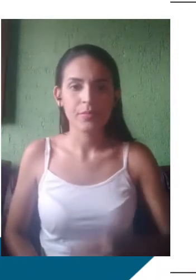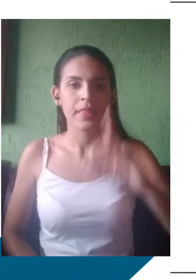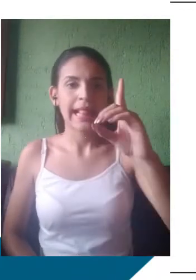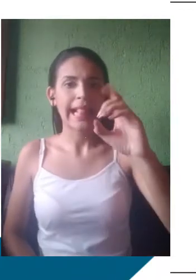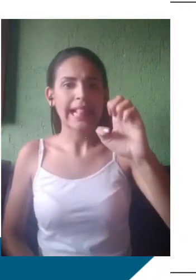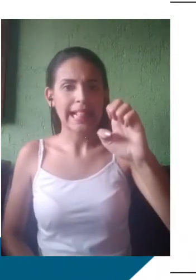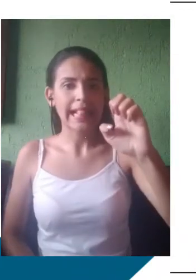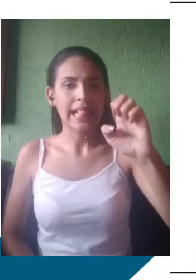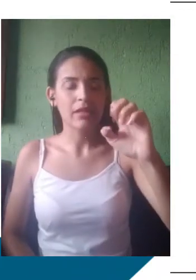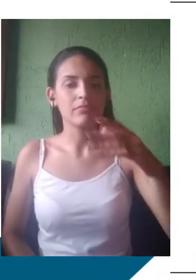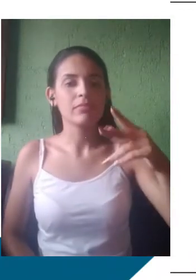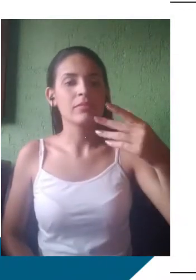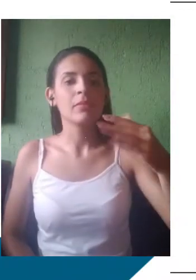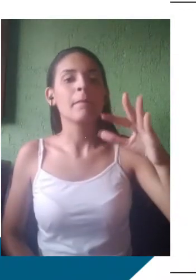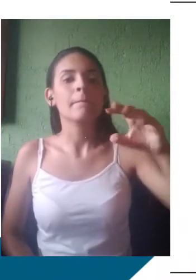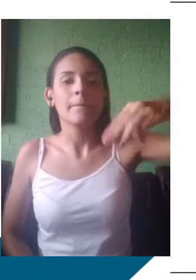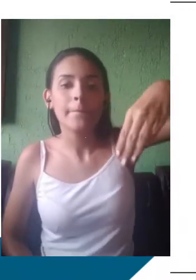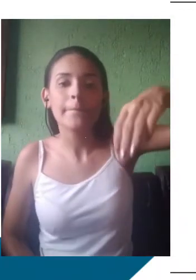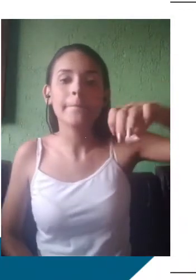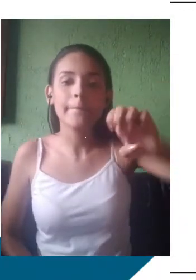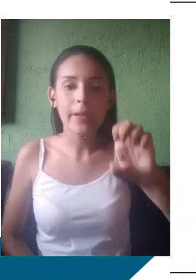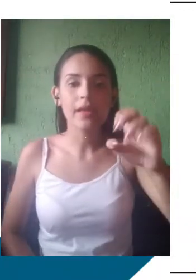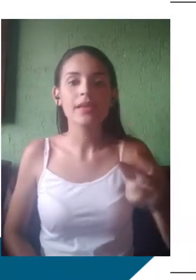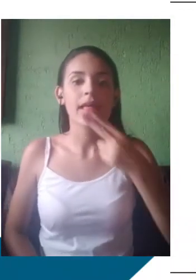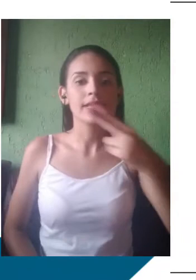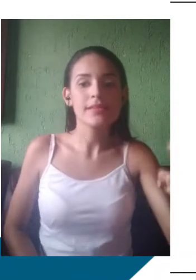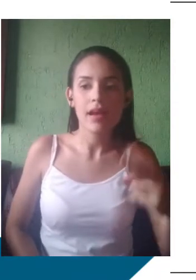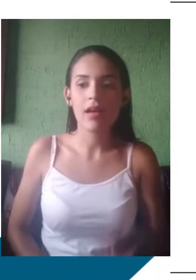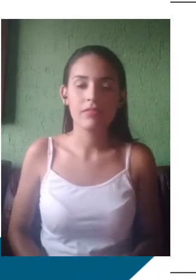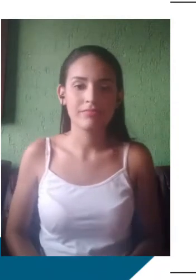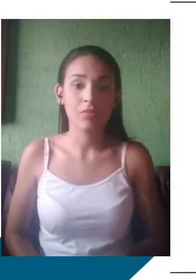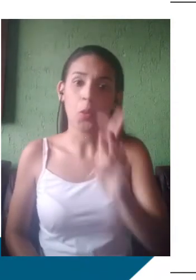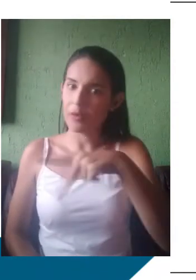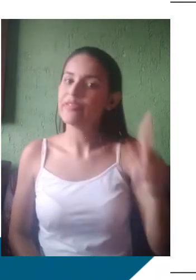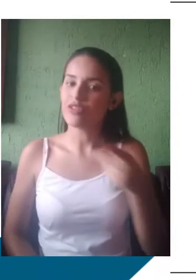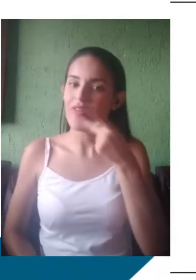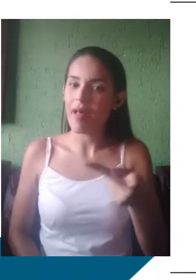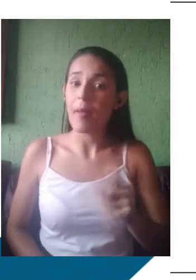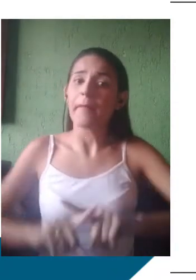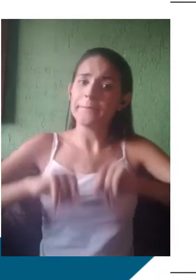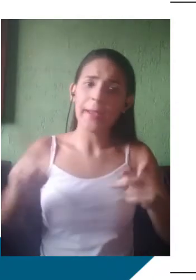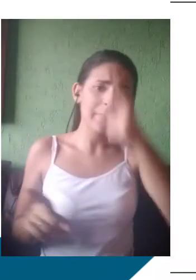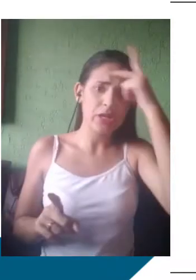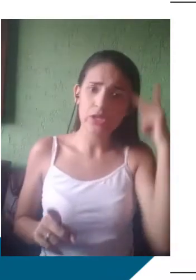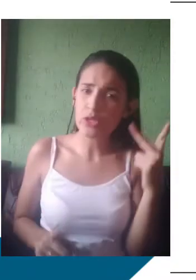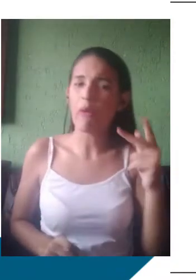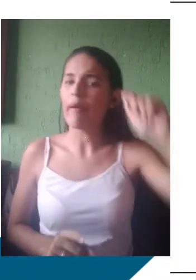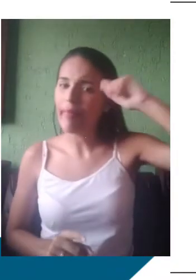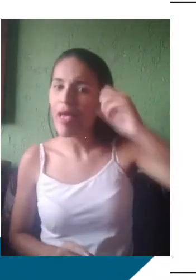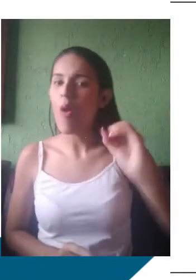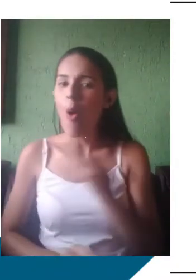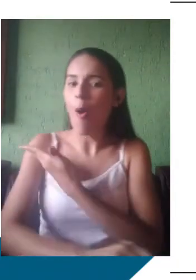do professor e do aluno, e do mulato sabido. Mas o bom negro e o bom branco da nação brasileira dizem